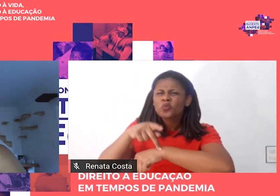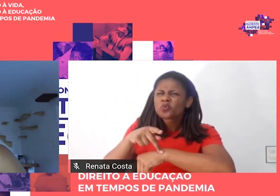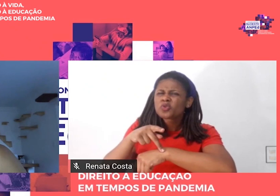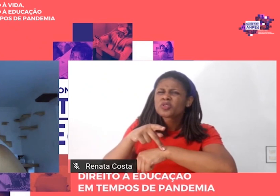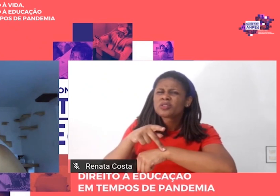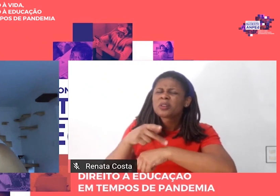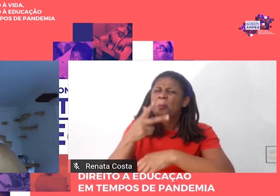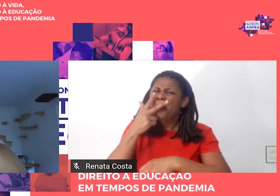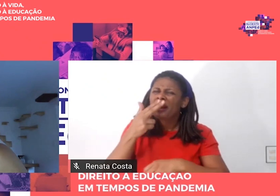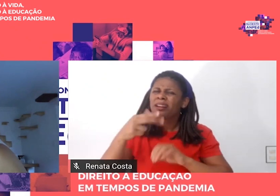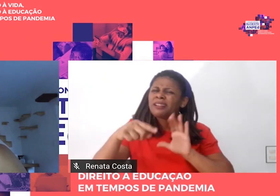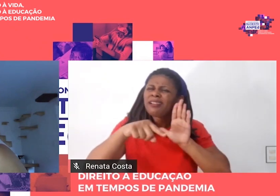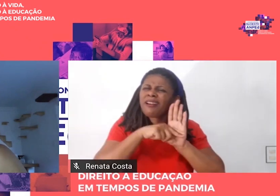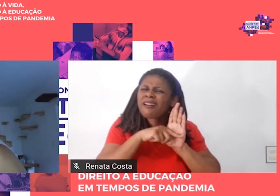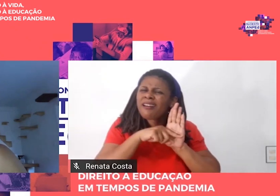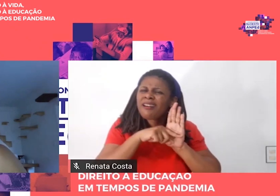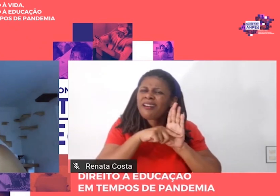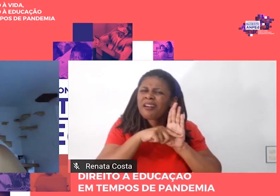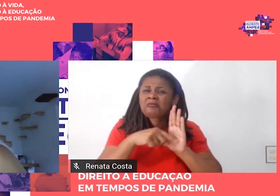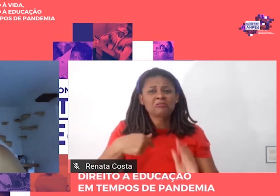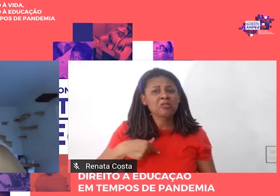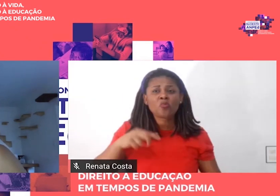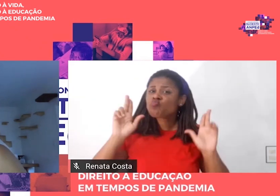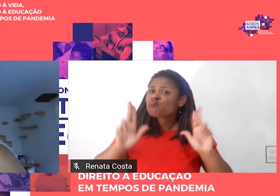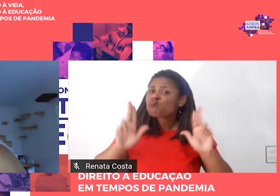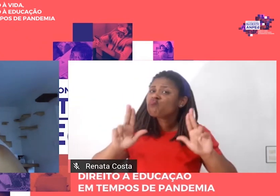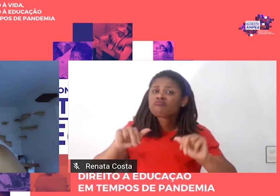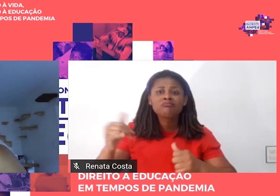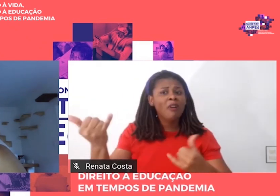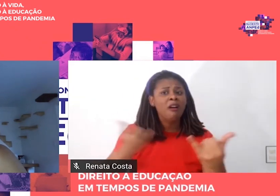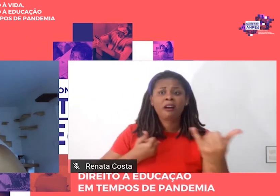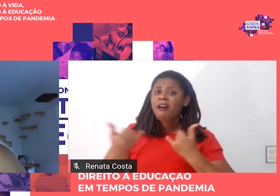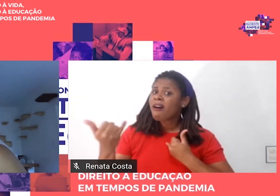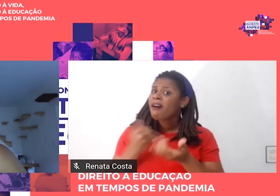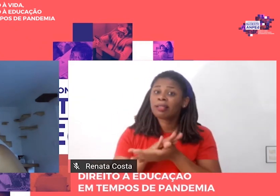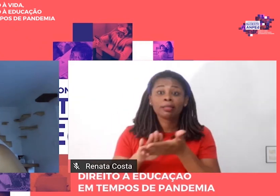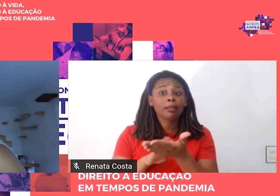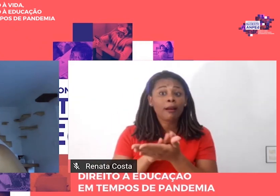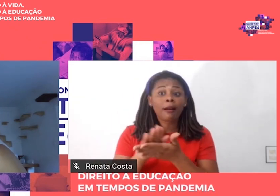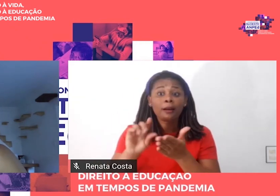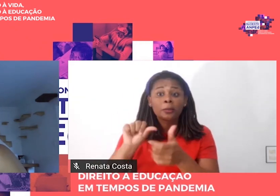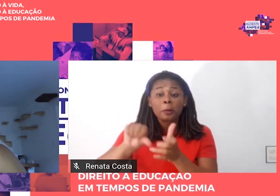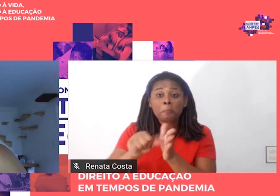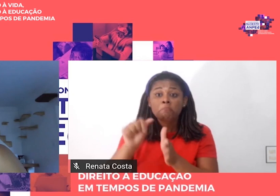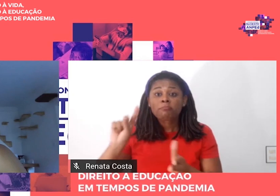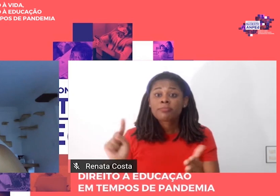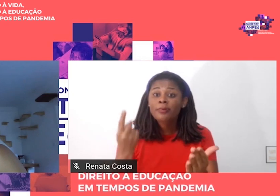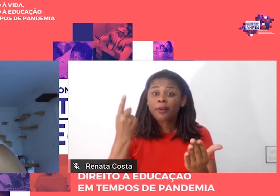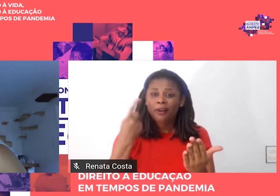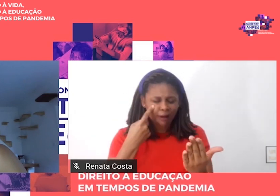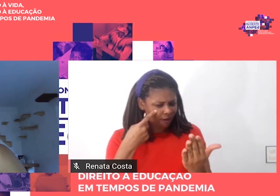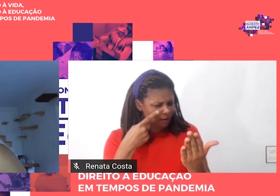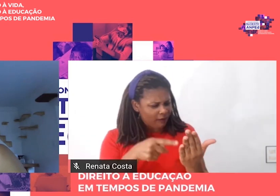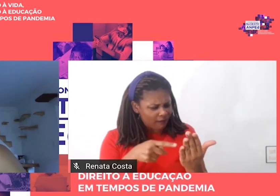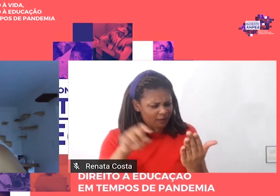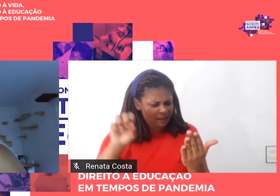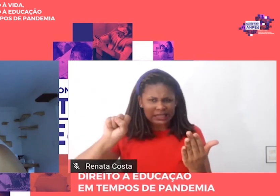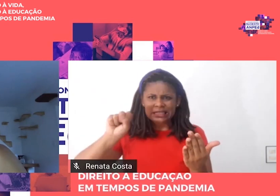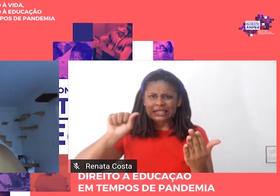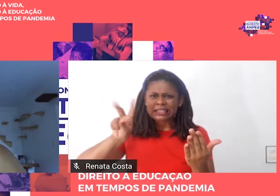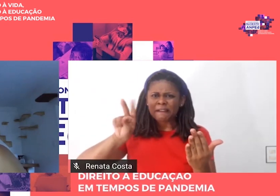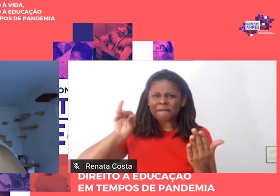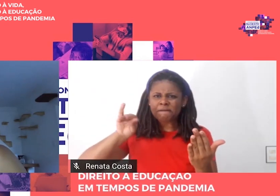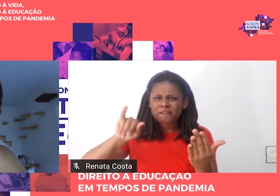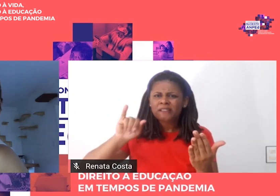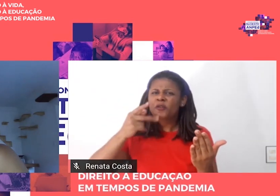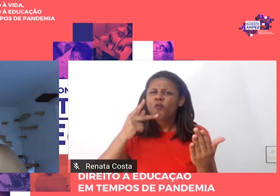sobre o qual eu nunca tinha ouvido falar. Saviene afirma que o ideário escola novista trouxe mais